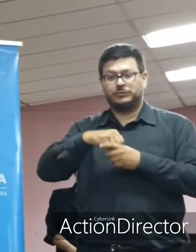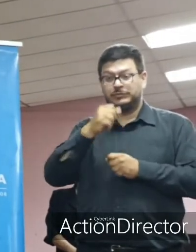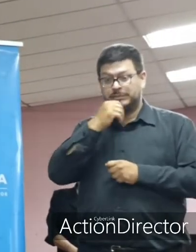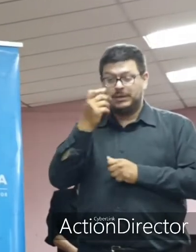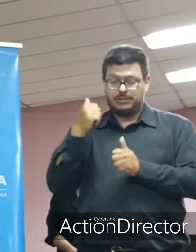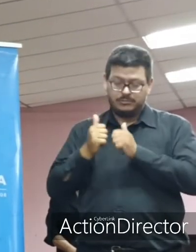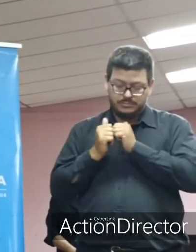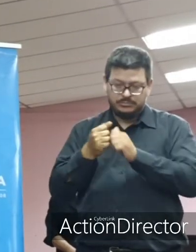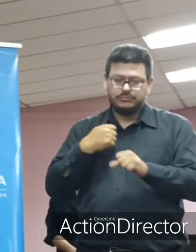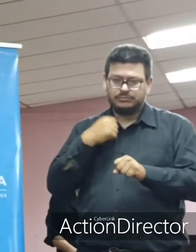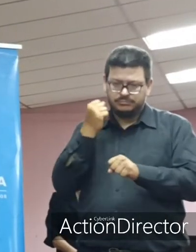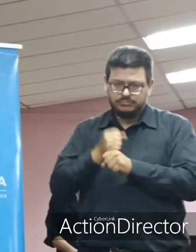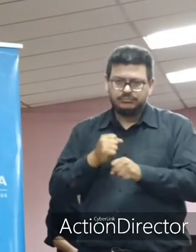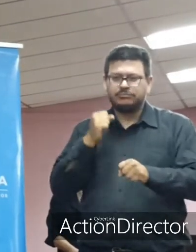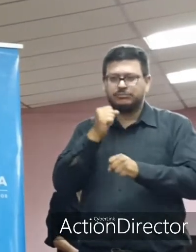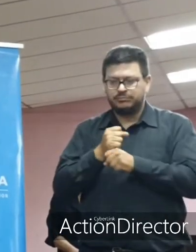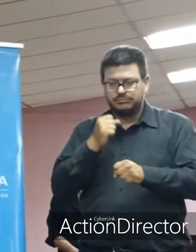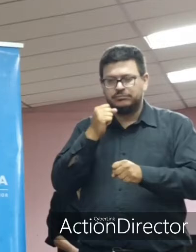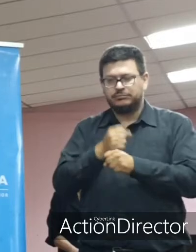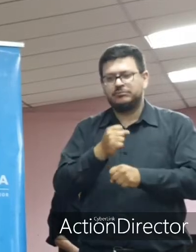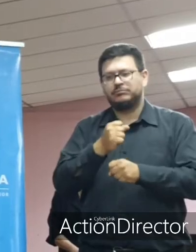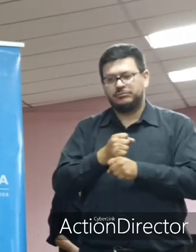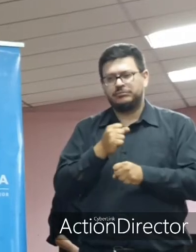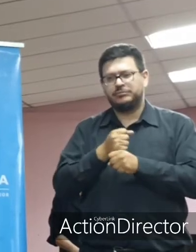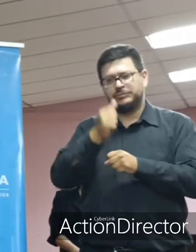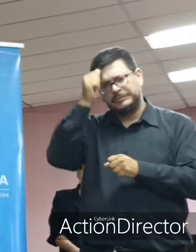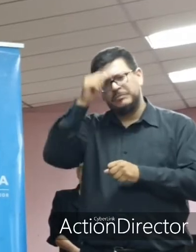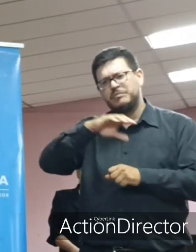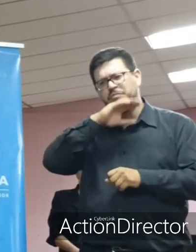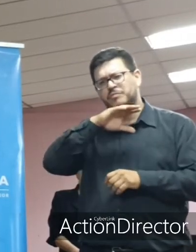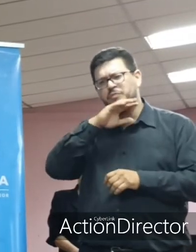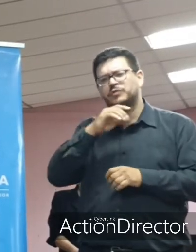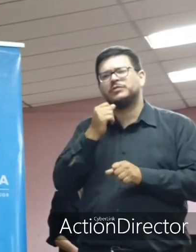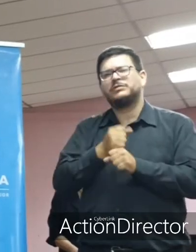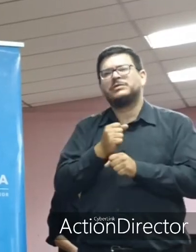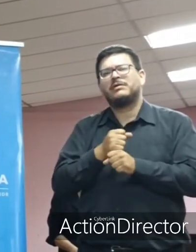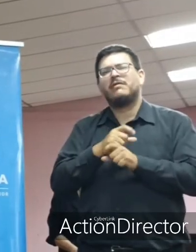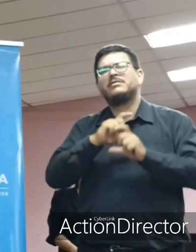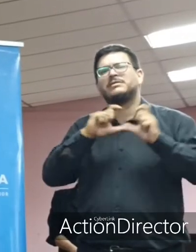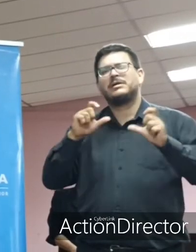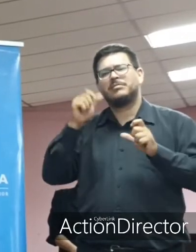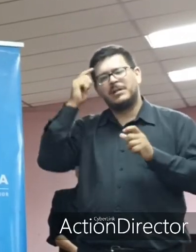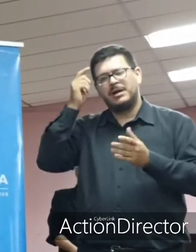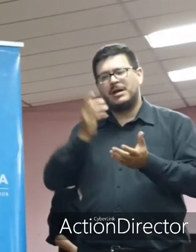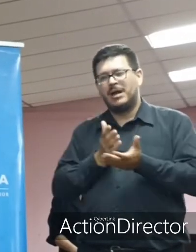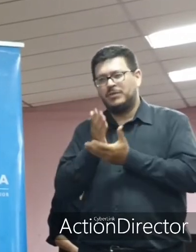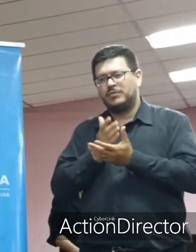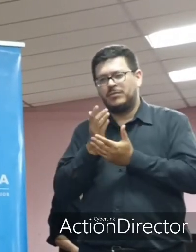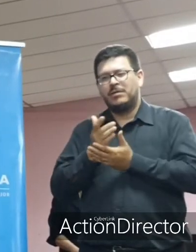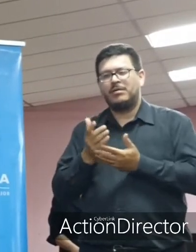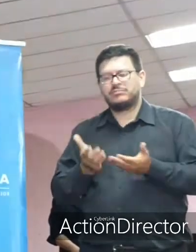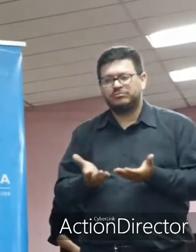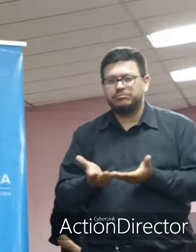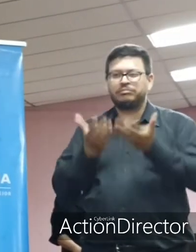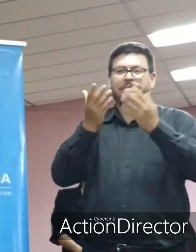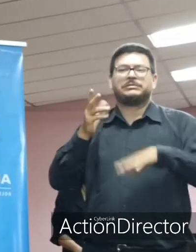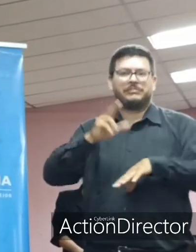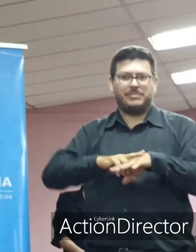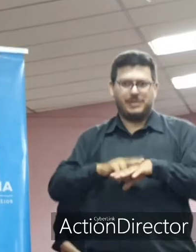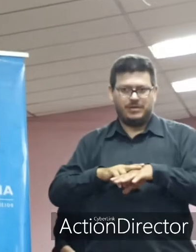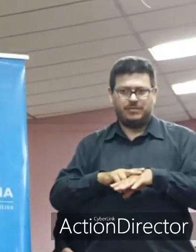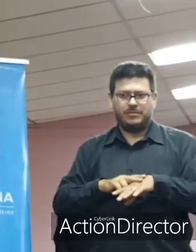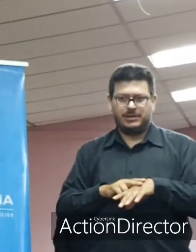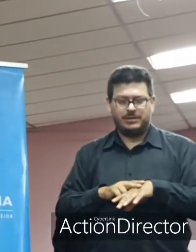un cruce por el país no solamente buscando la